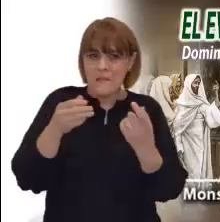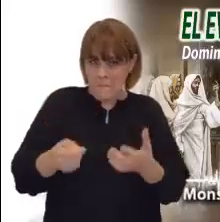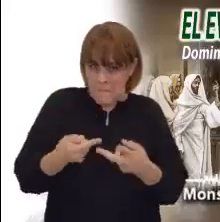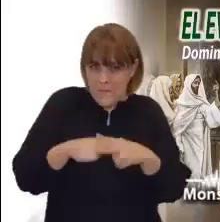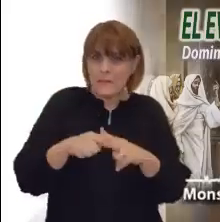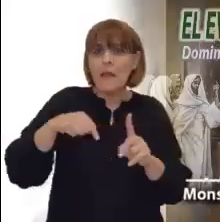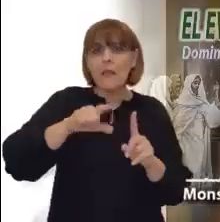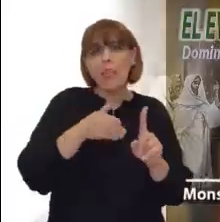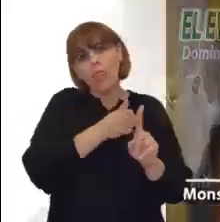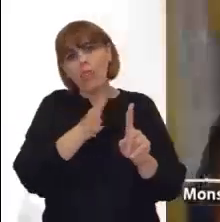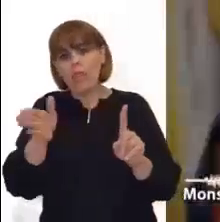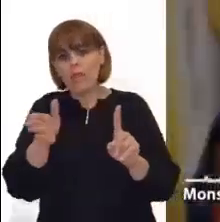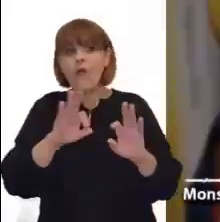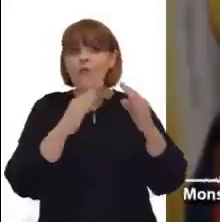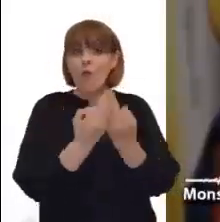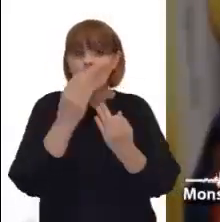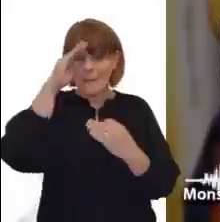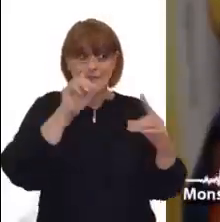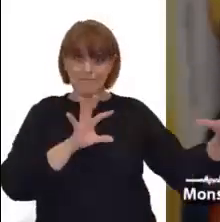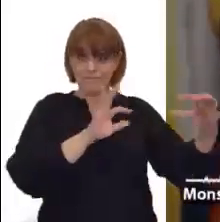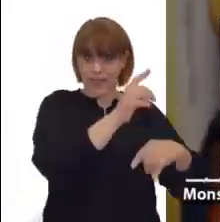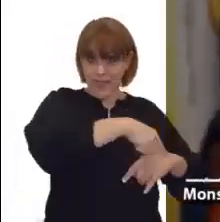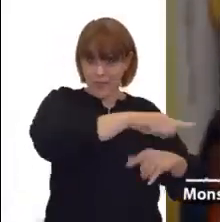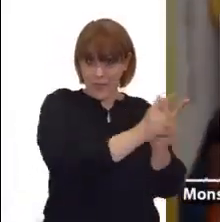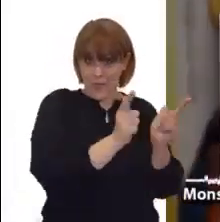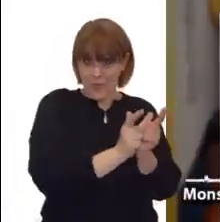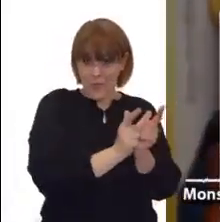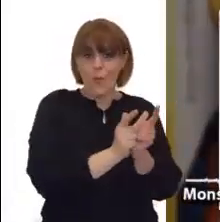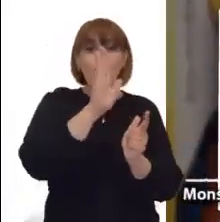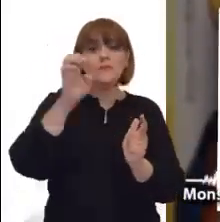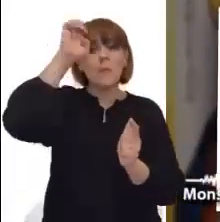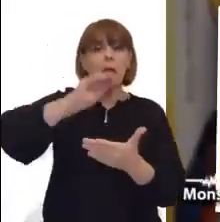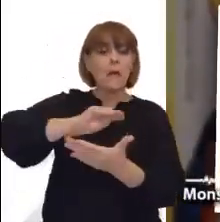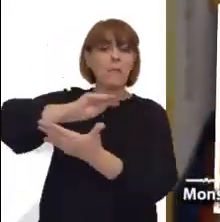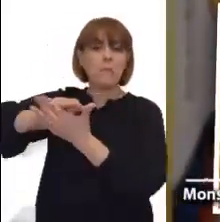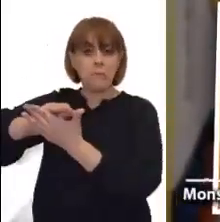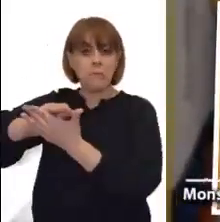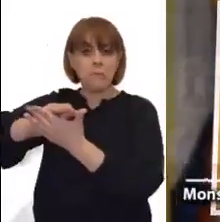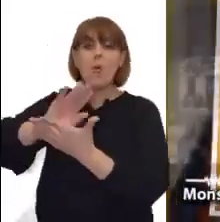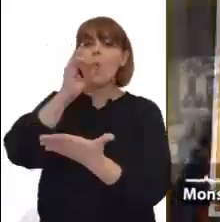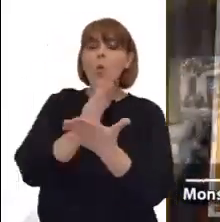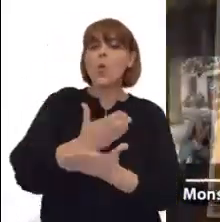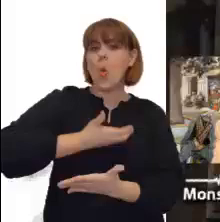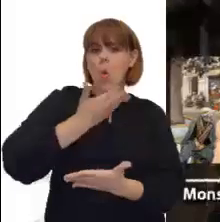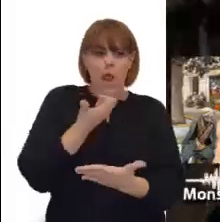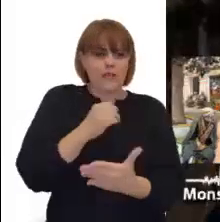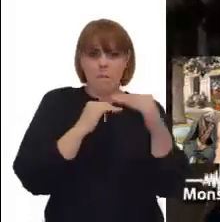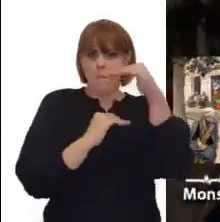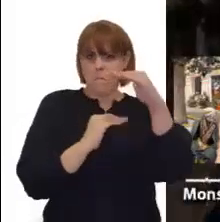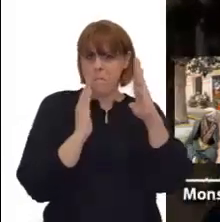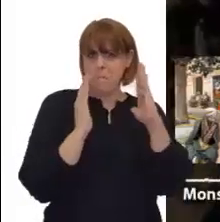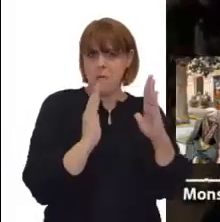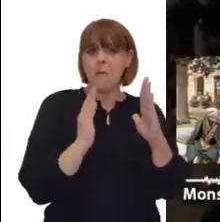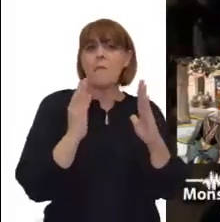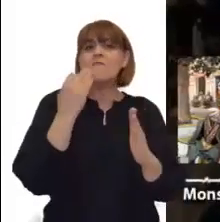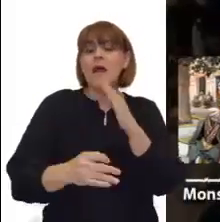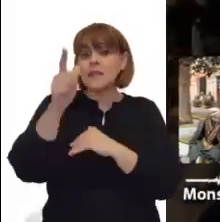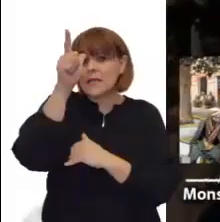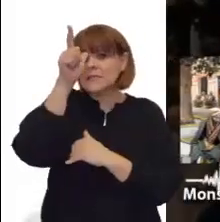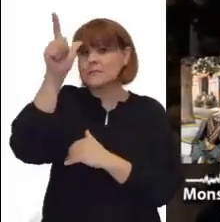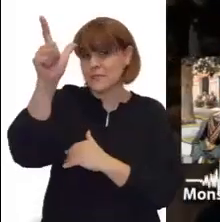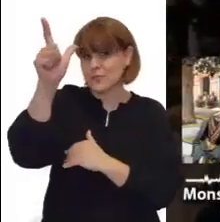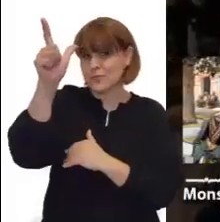conforme a los que nos pide el Evangelio. No es posible decirse verdadero cristiano y